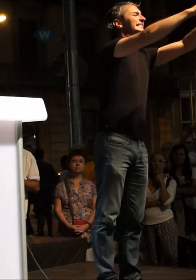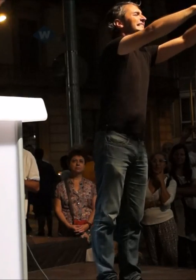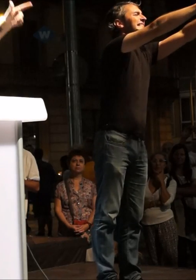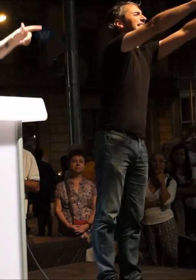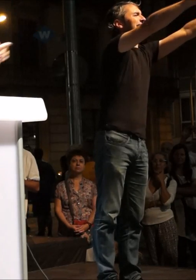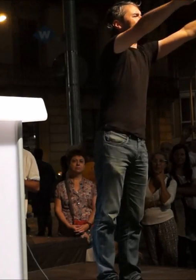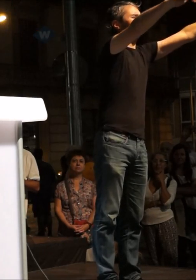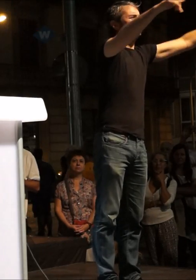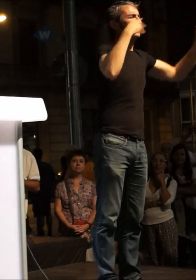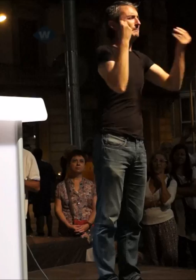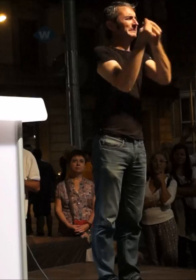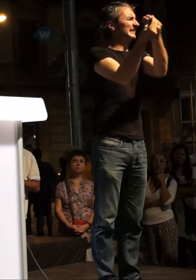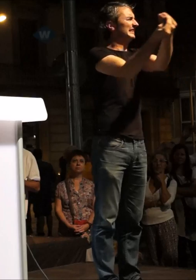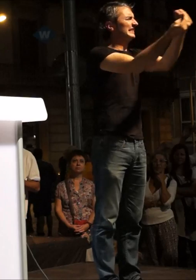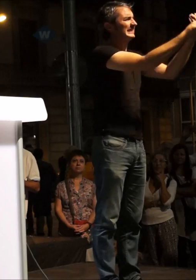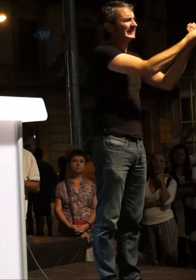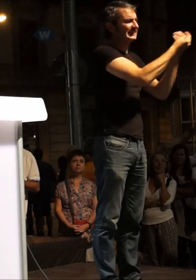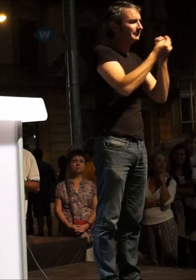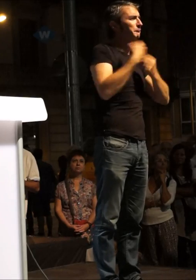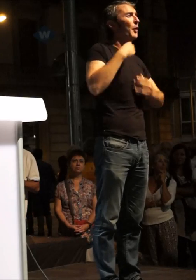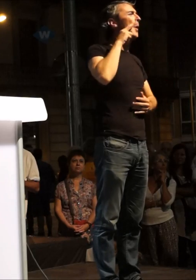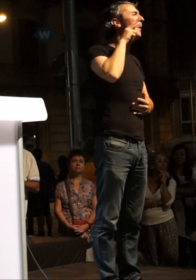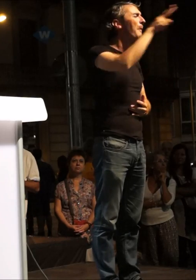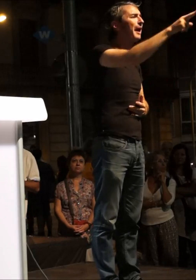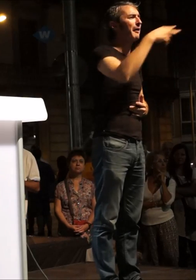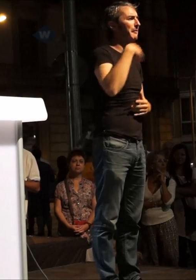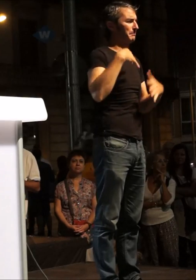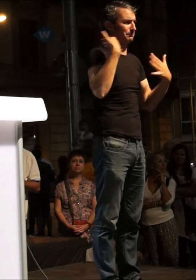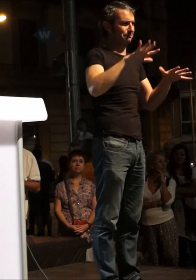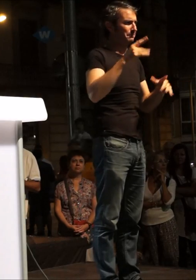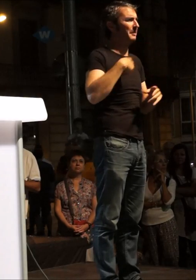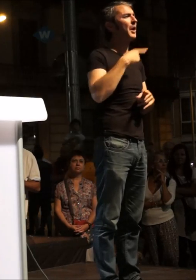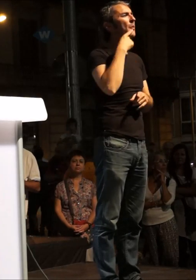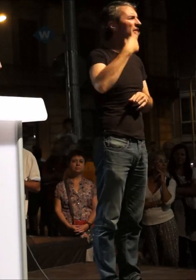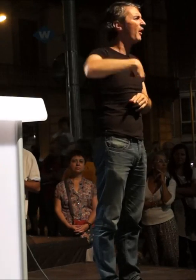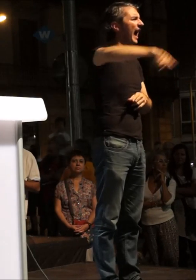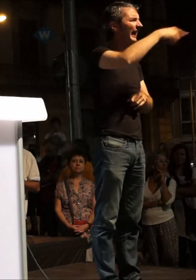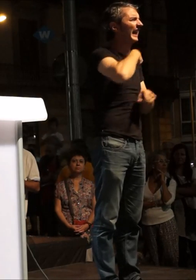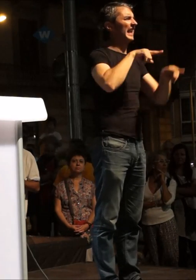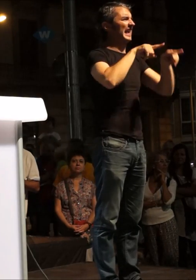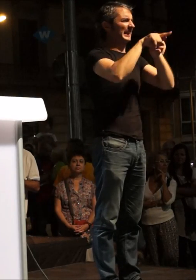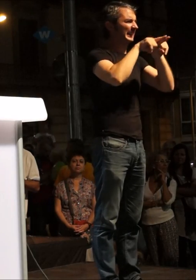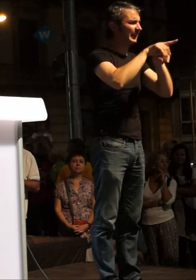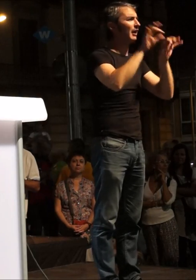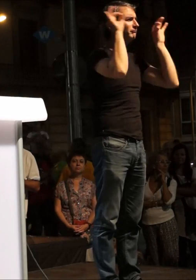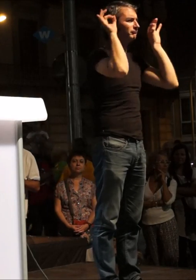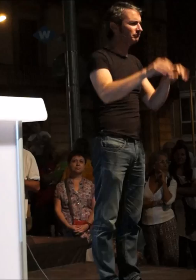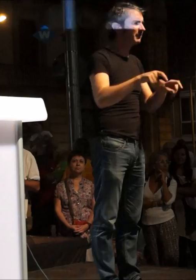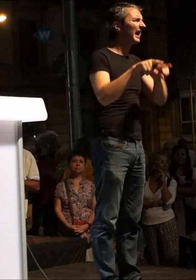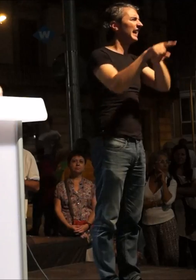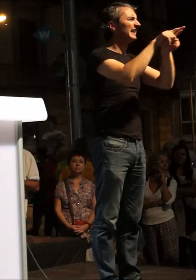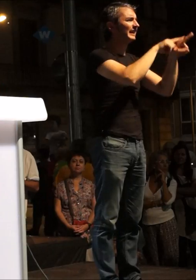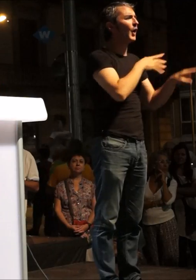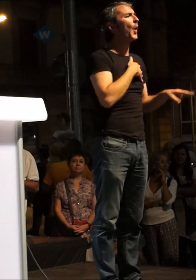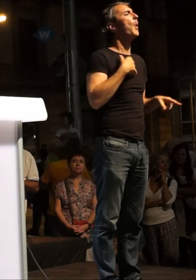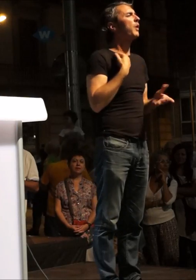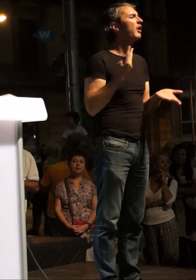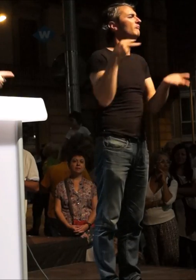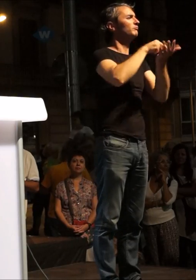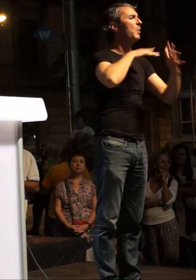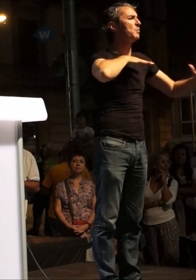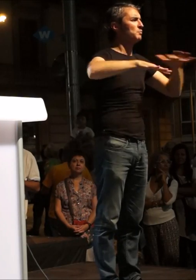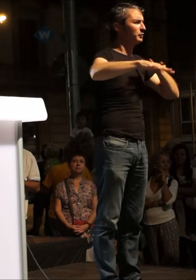emplenem aquesta plaça, veure això vol dir que hi ha una visió crítica, cada vegada més crítica, de gent que vol assistir a les